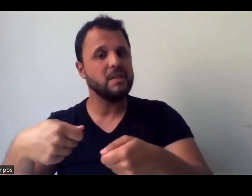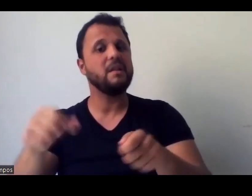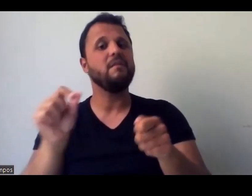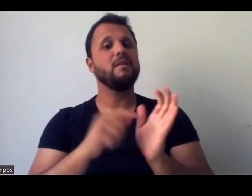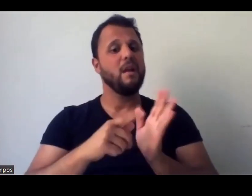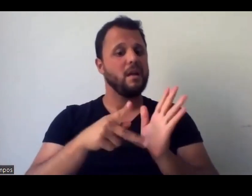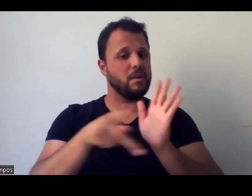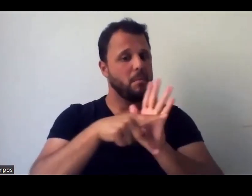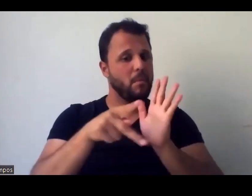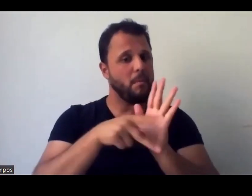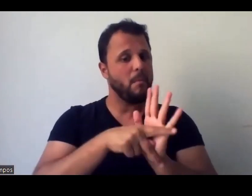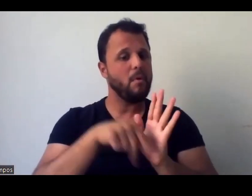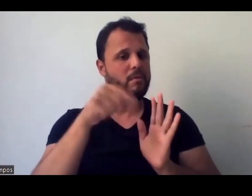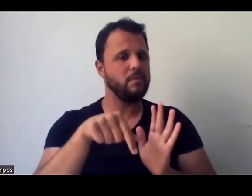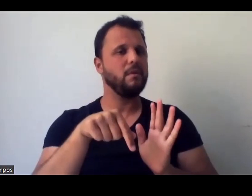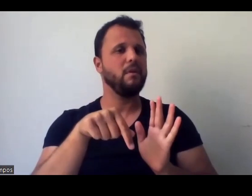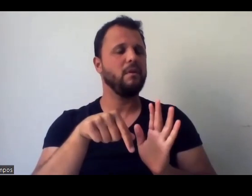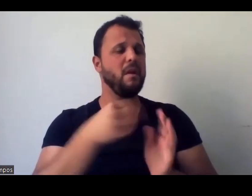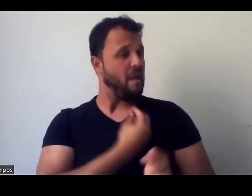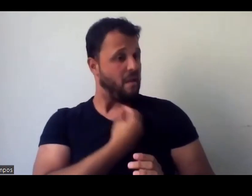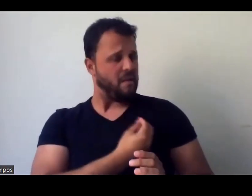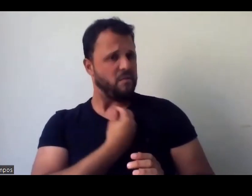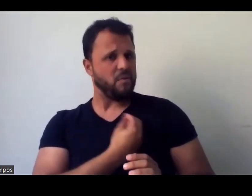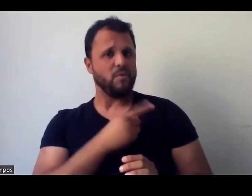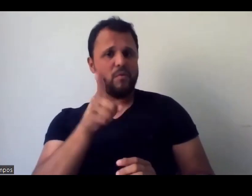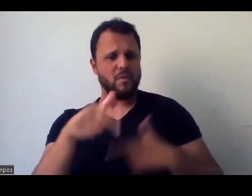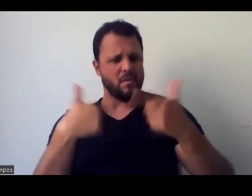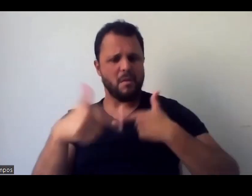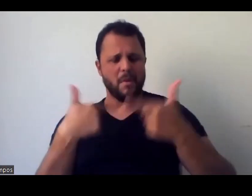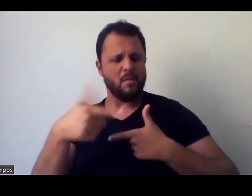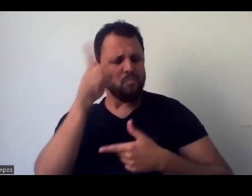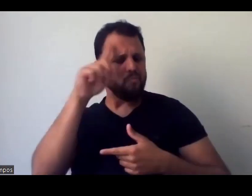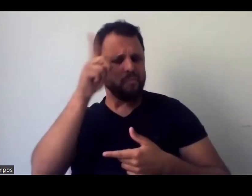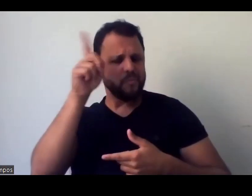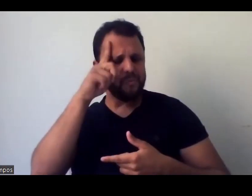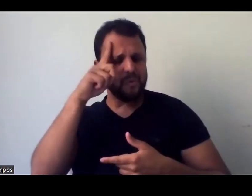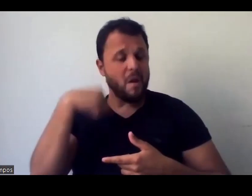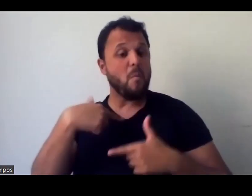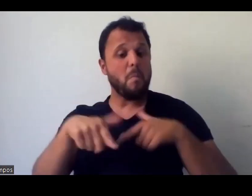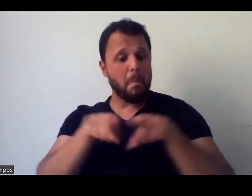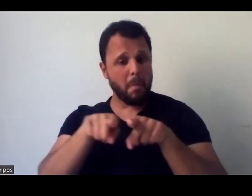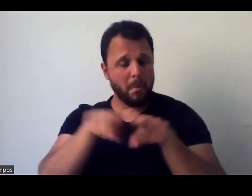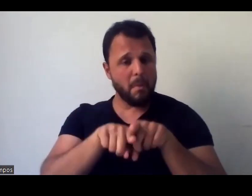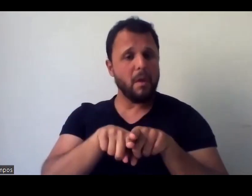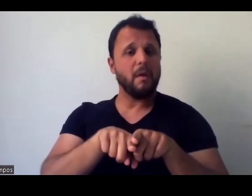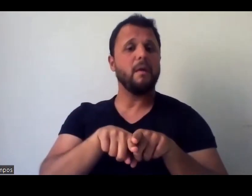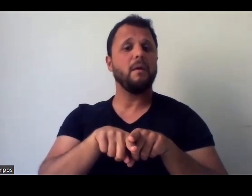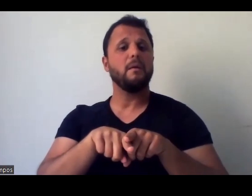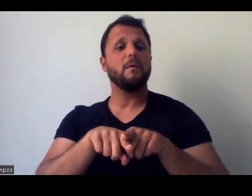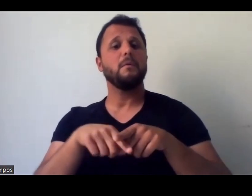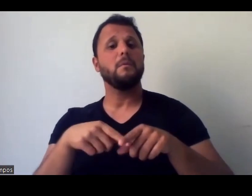isso existe, né, Viviane? Você trabalha com isso diariamente, eu também, em alguns institutos,